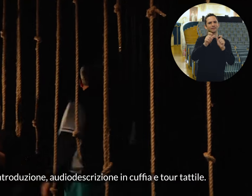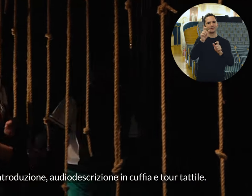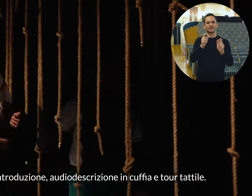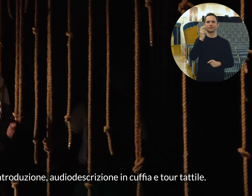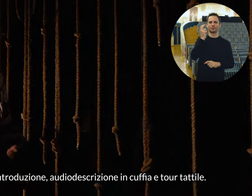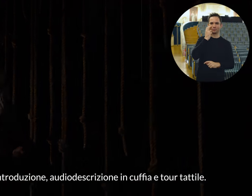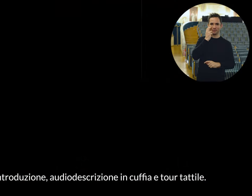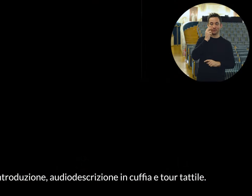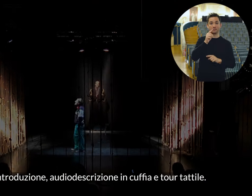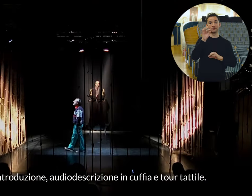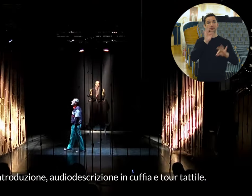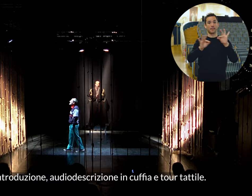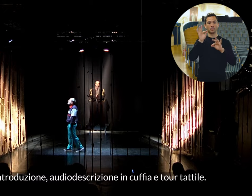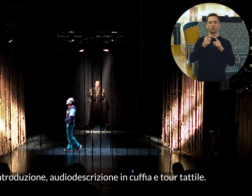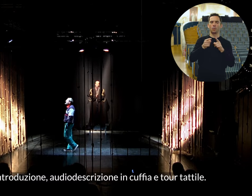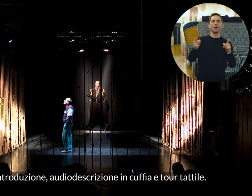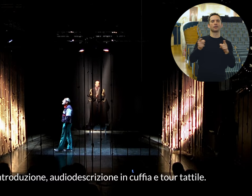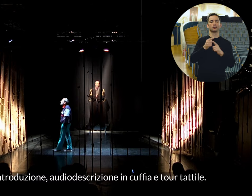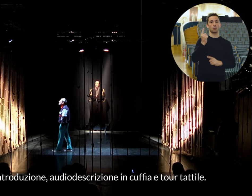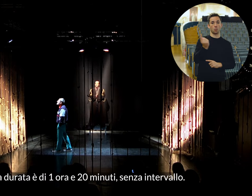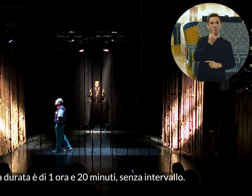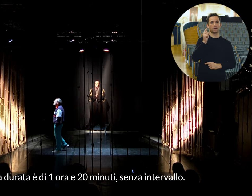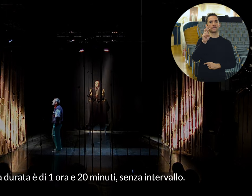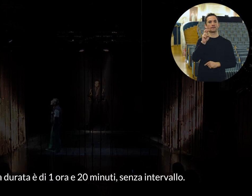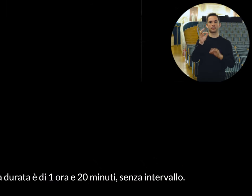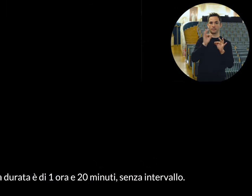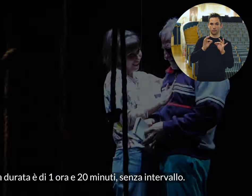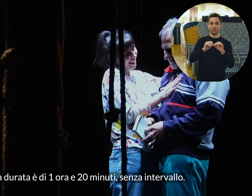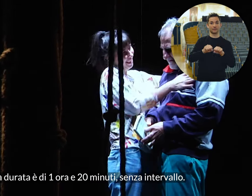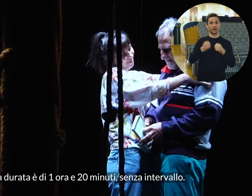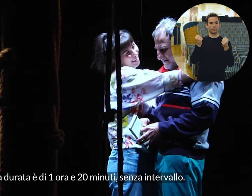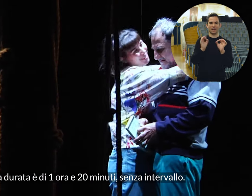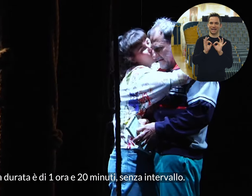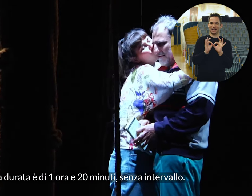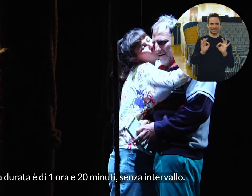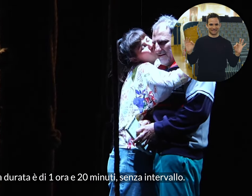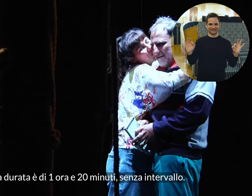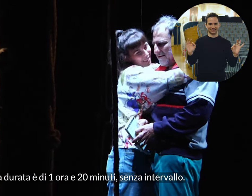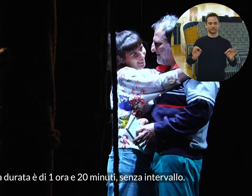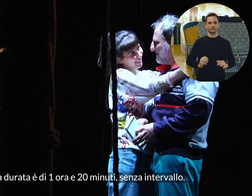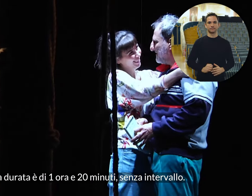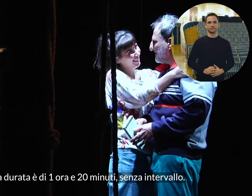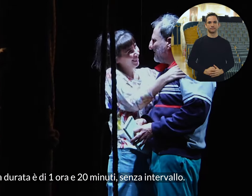audiodescrizione in cuffia e tour tattile. La durata è di un'ora e venti senza intervallo.